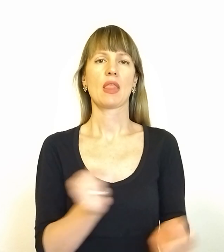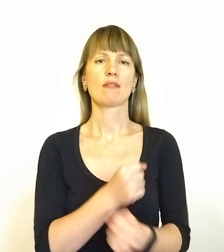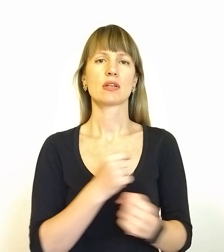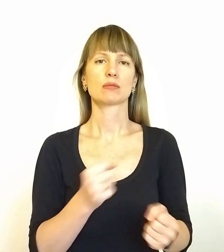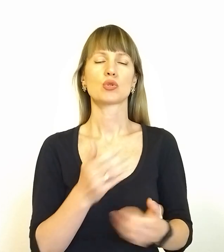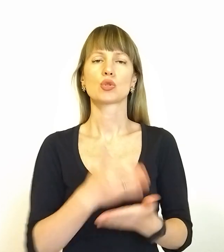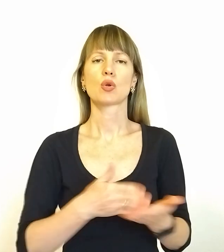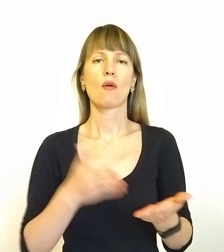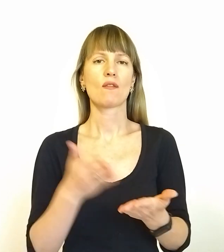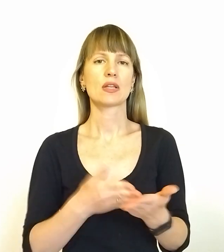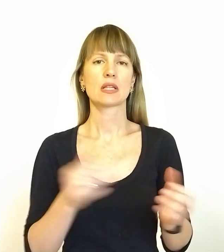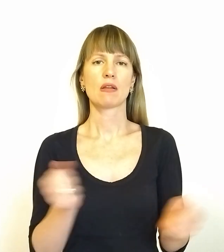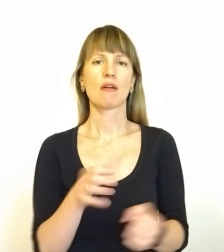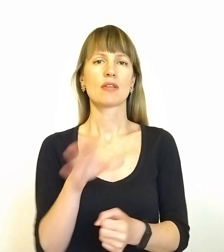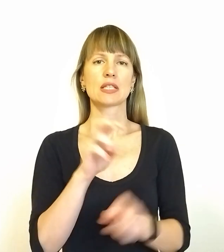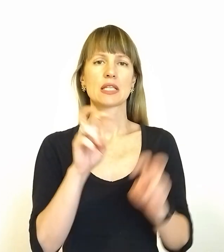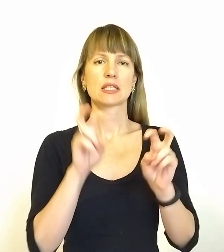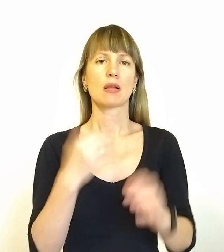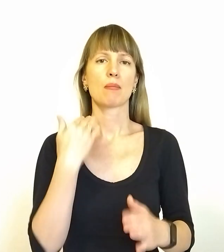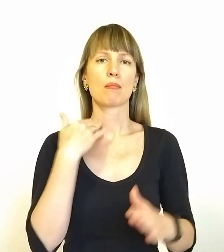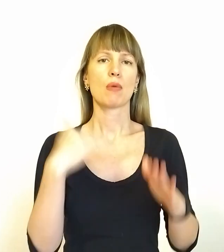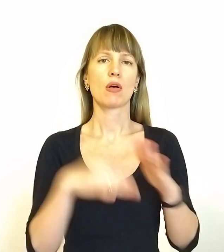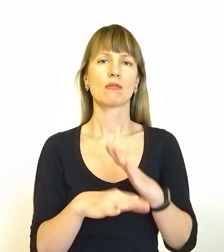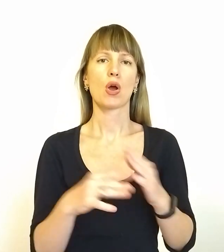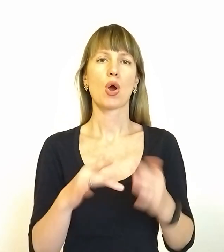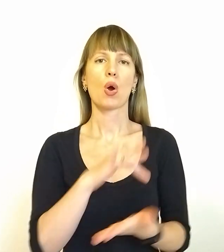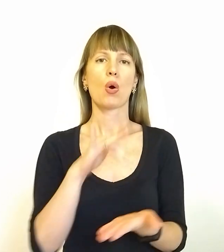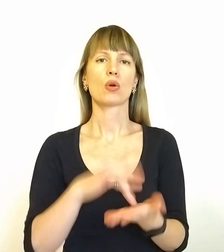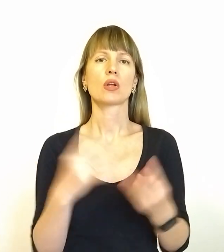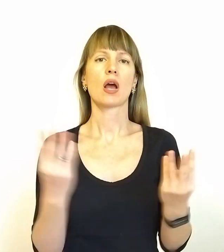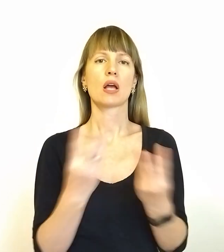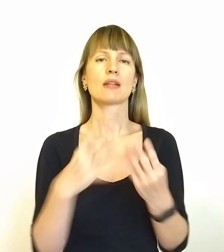неможливо, всі сидять у підвалі, місто горить, все розгромлено.